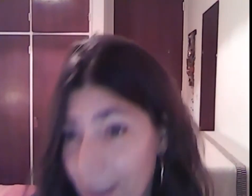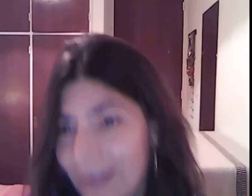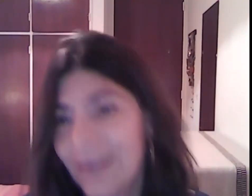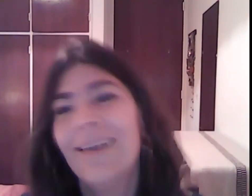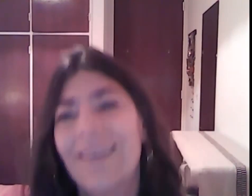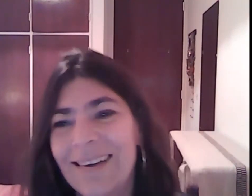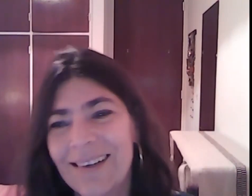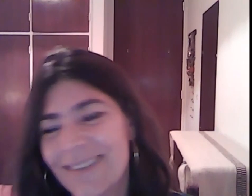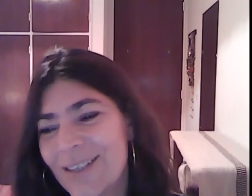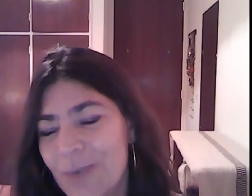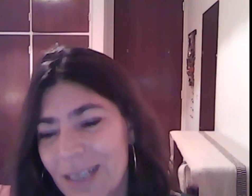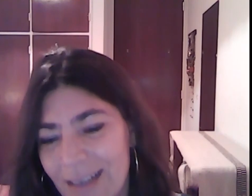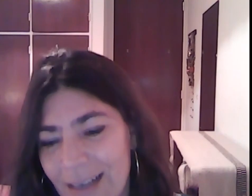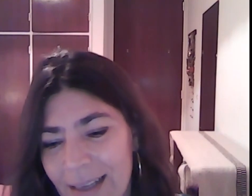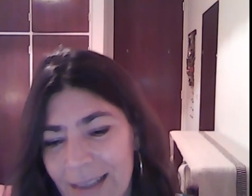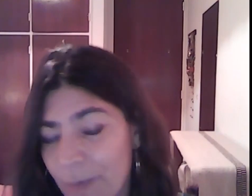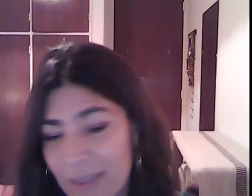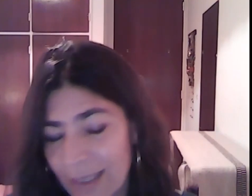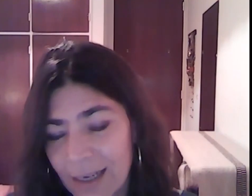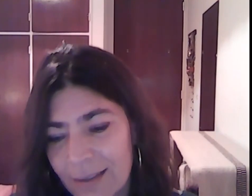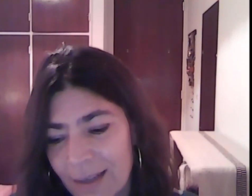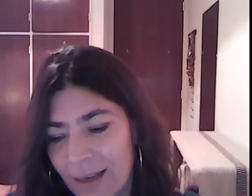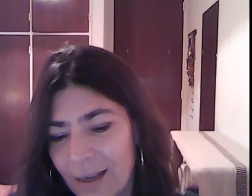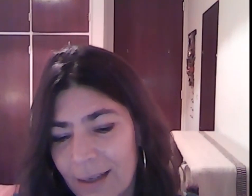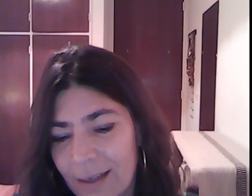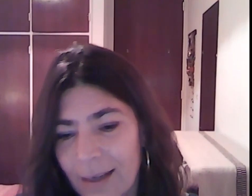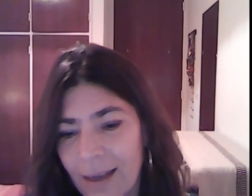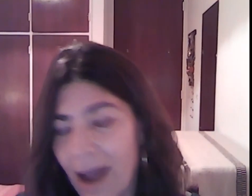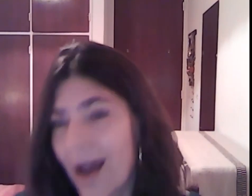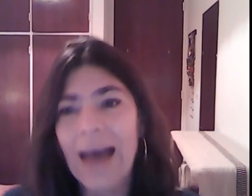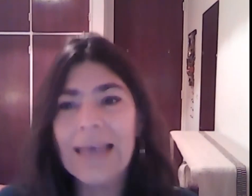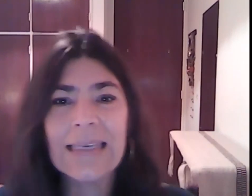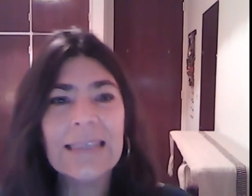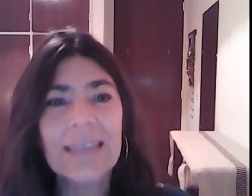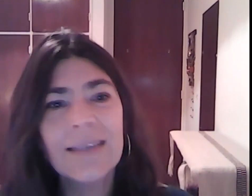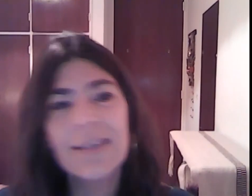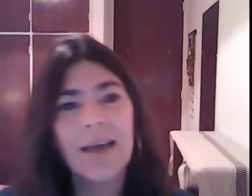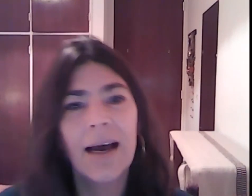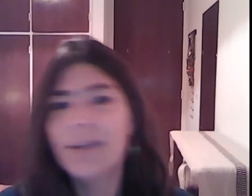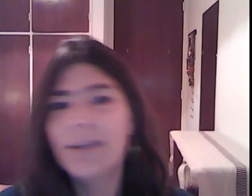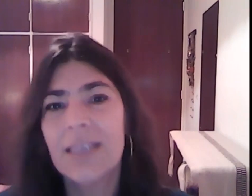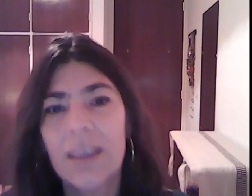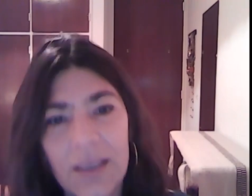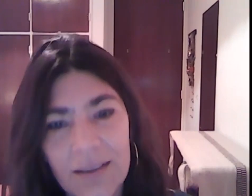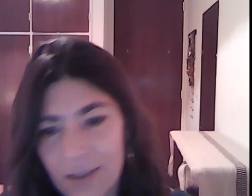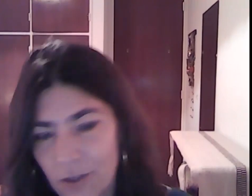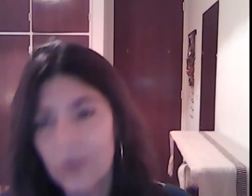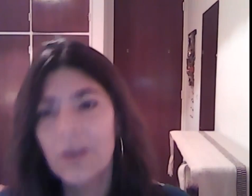sobre la discapacidad, a esta instancia, a esta sistematización, digo, se